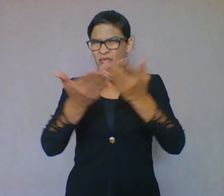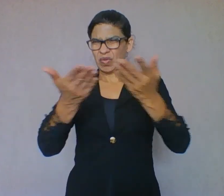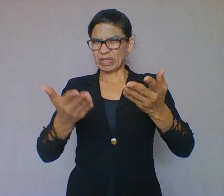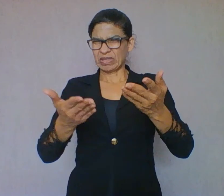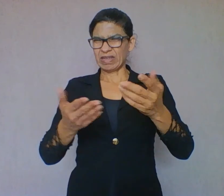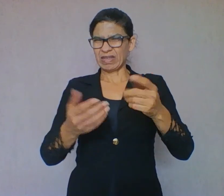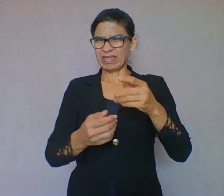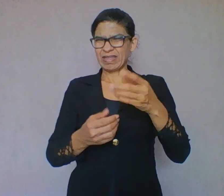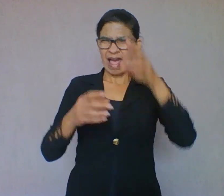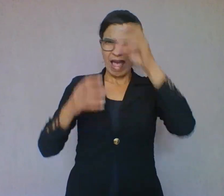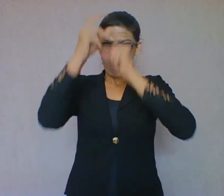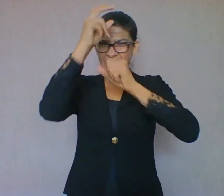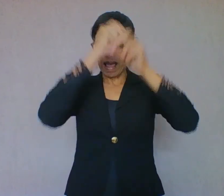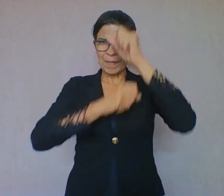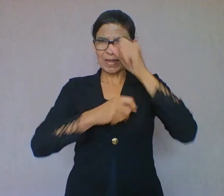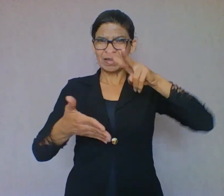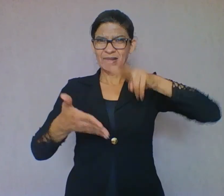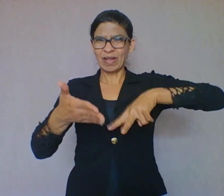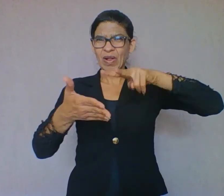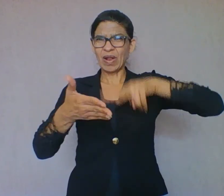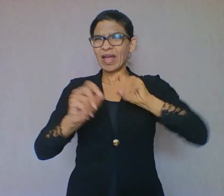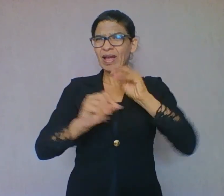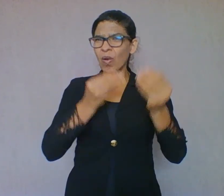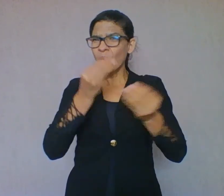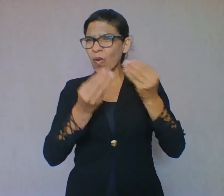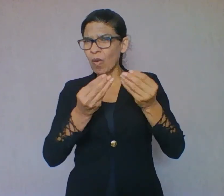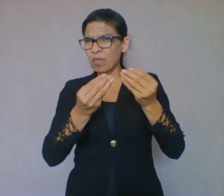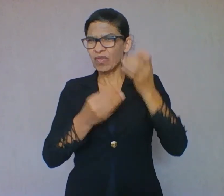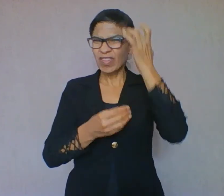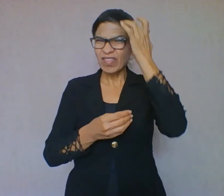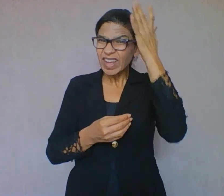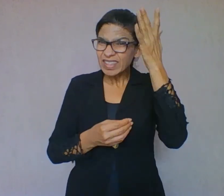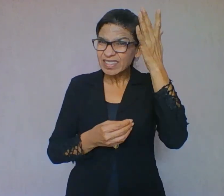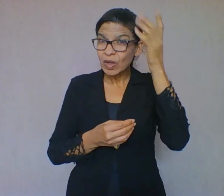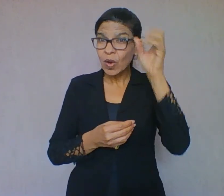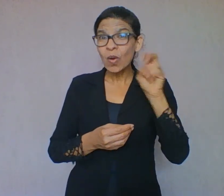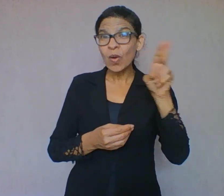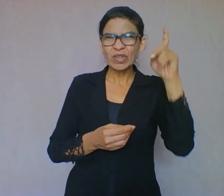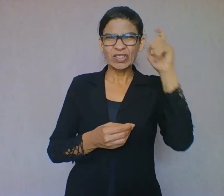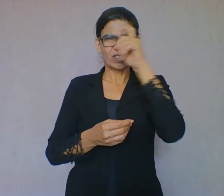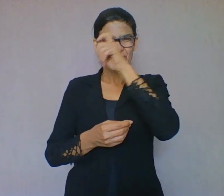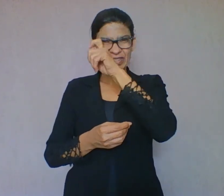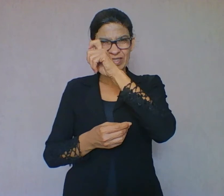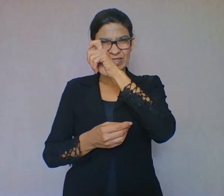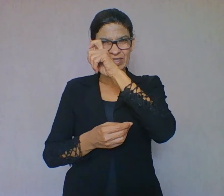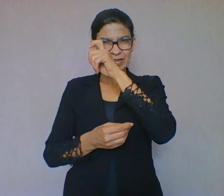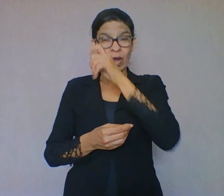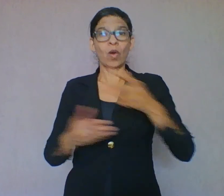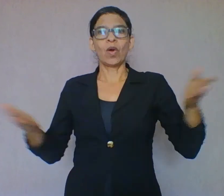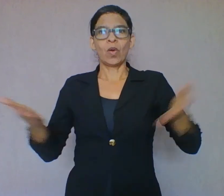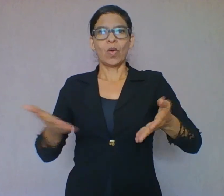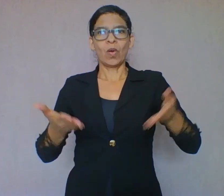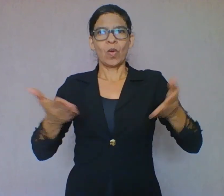acontece bem mais cedo. As crianças também entram na escola mais cedo, com dois, três anos, até menos.